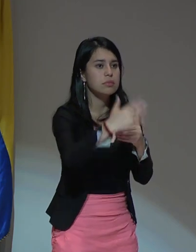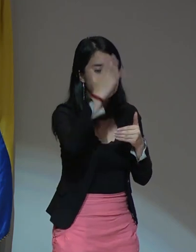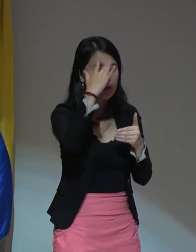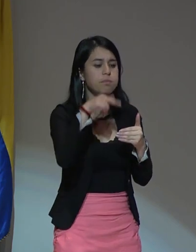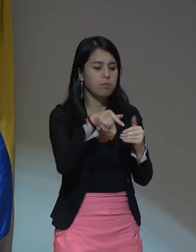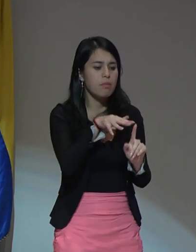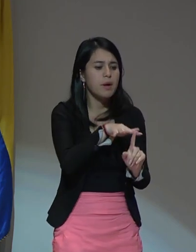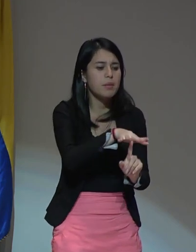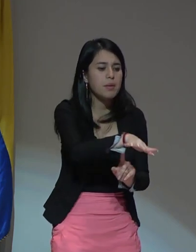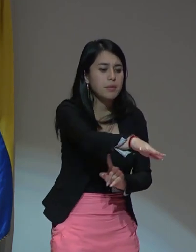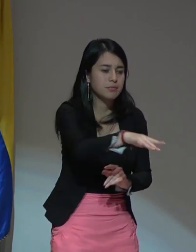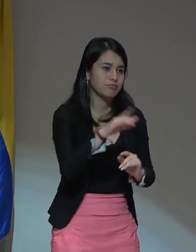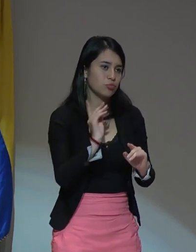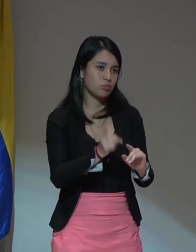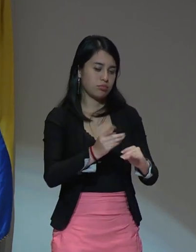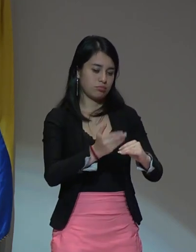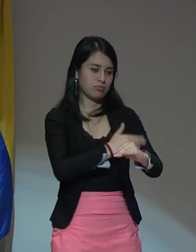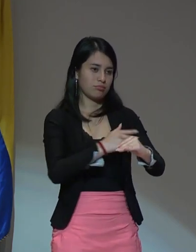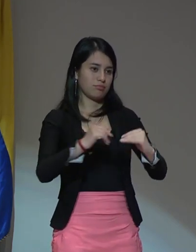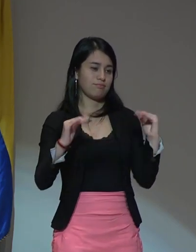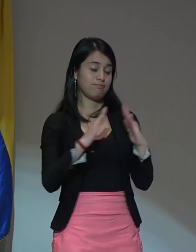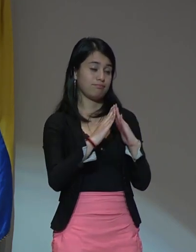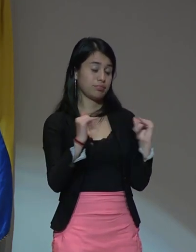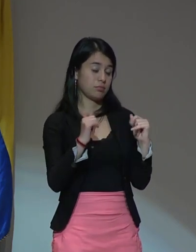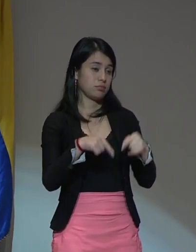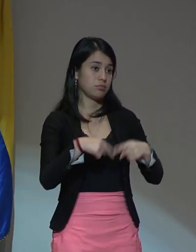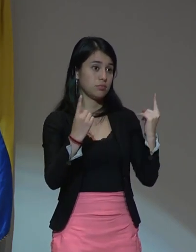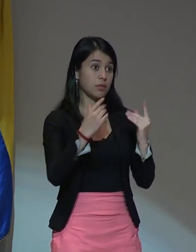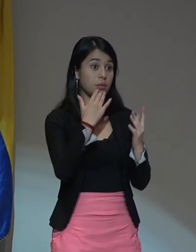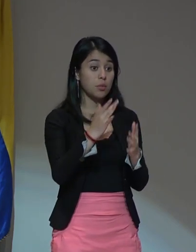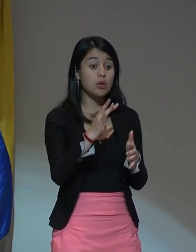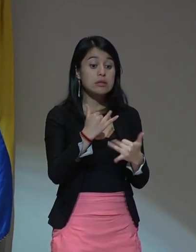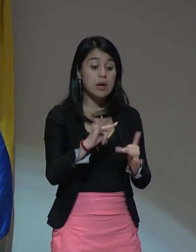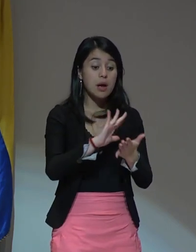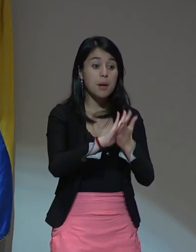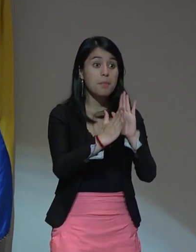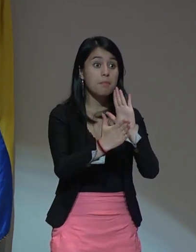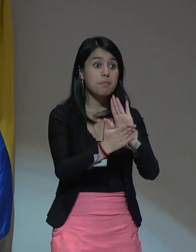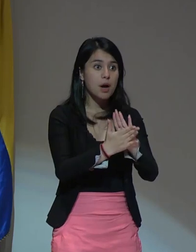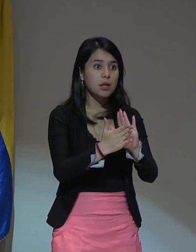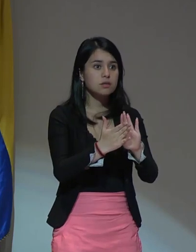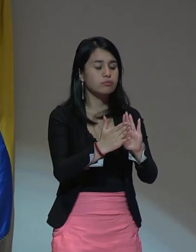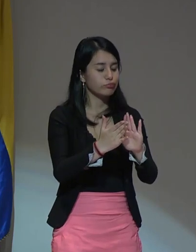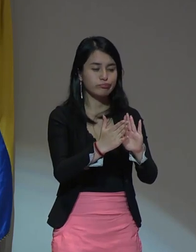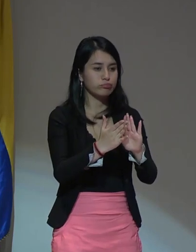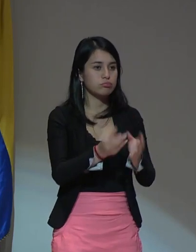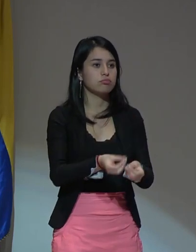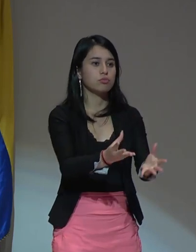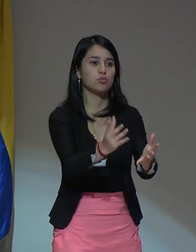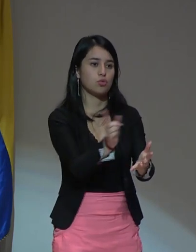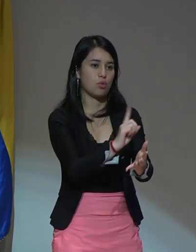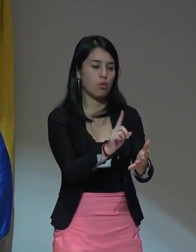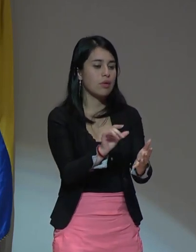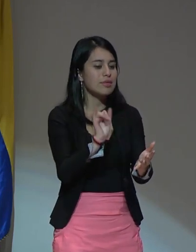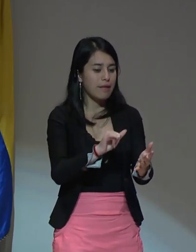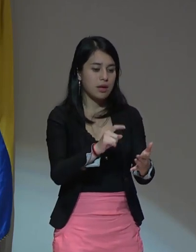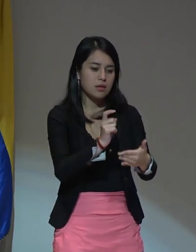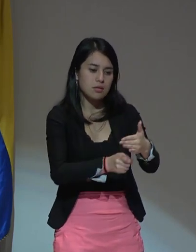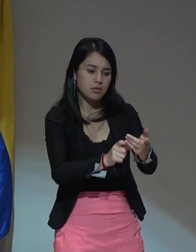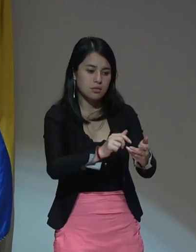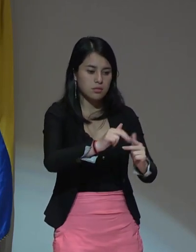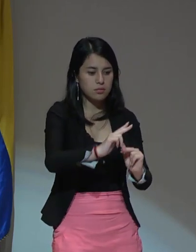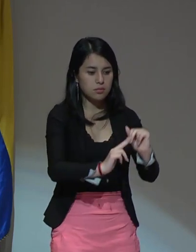conflicto. No se puede otorgar la paz se reconstruye en la medida en que